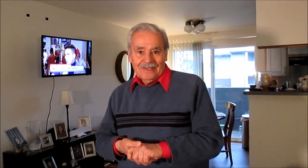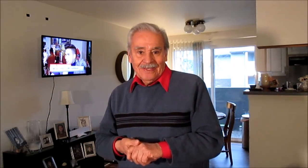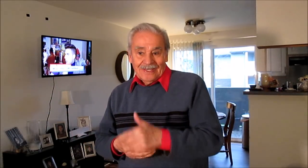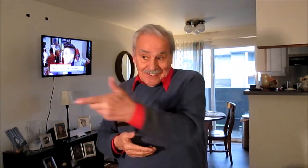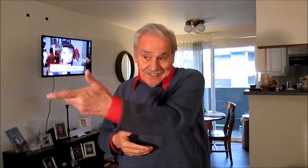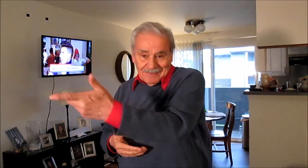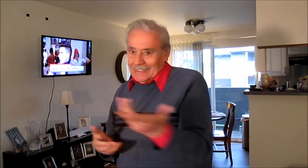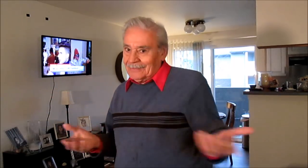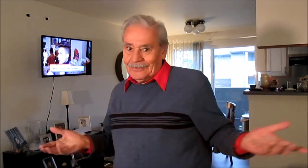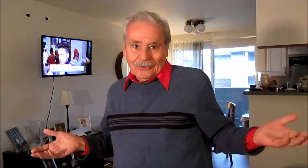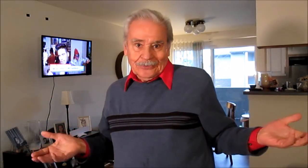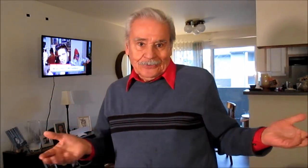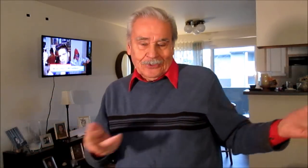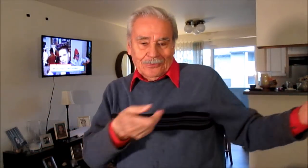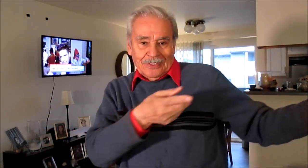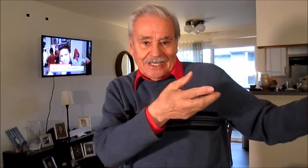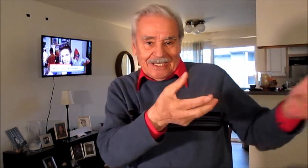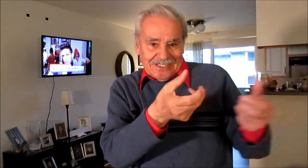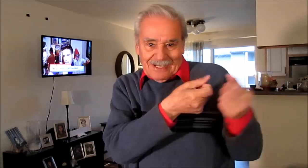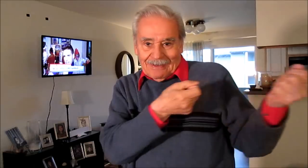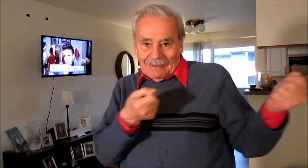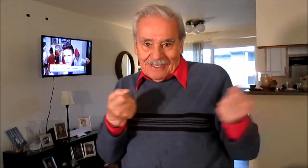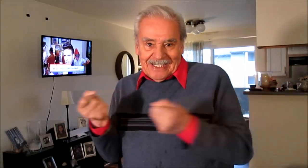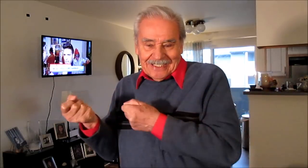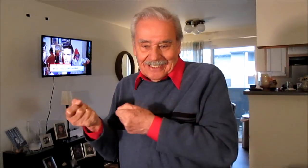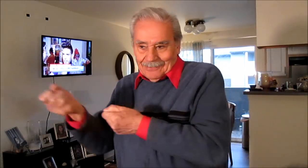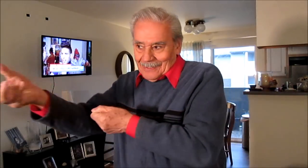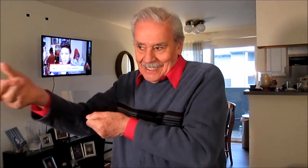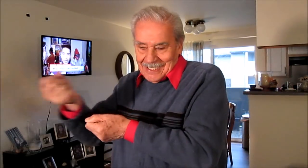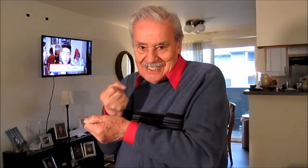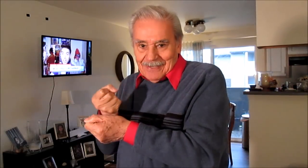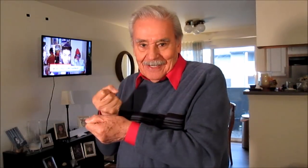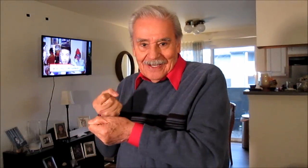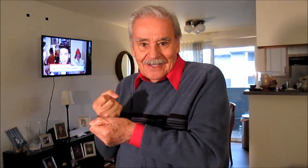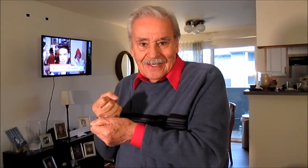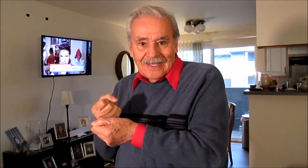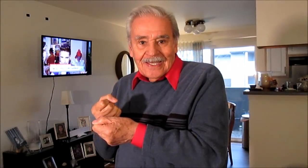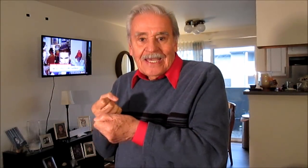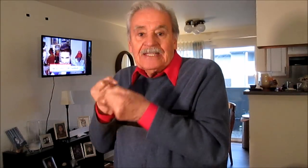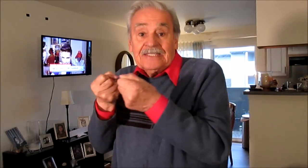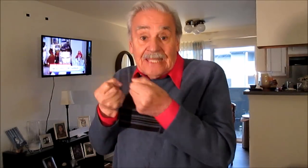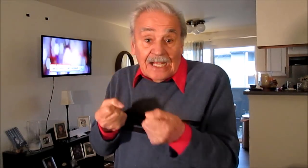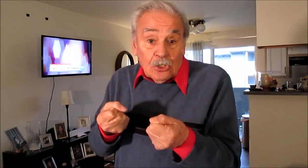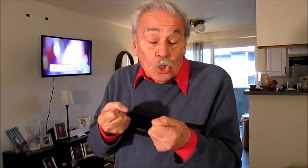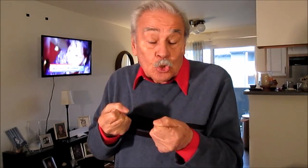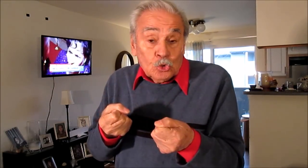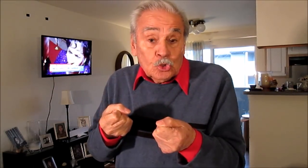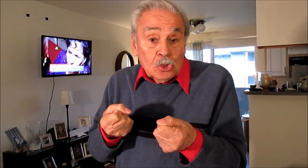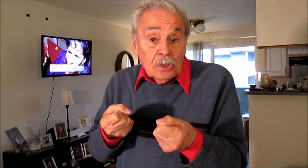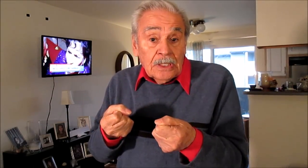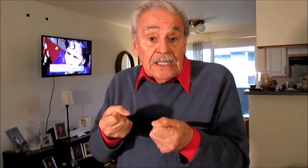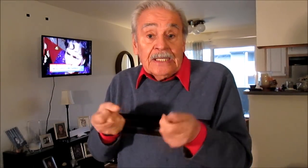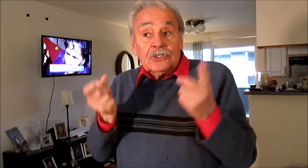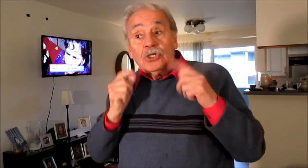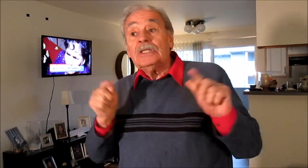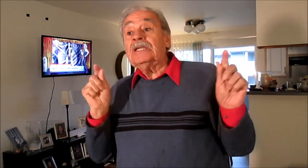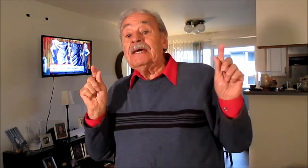Ese es tan corrupto como el que cazaba a la manija, como el que cazaba. Es tan corrupto, yo diría,